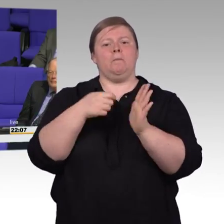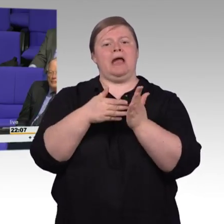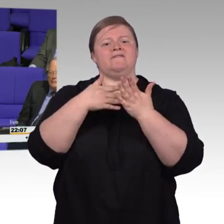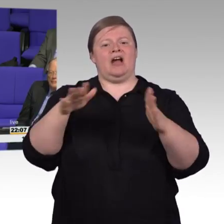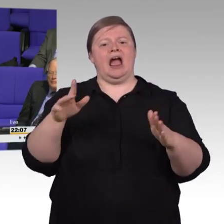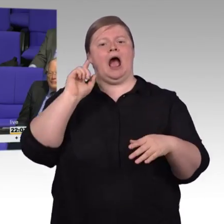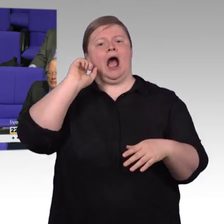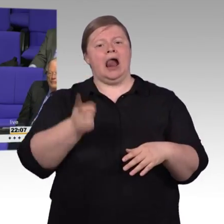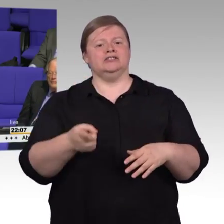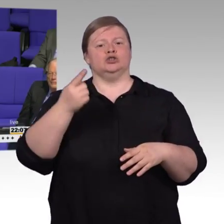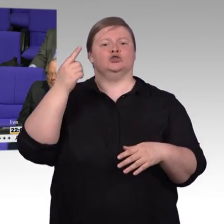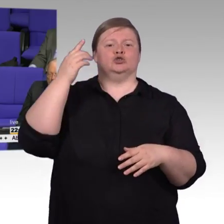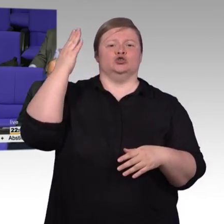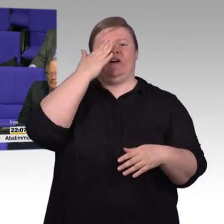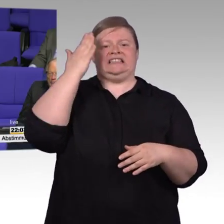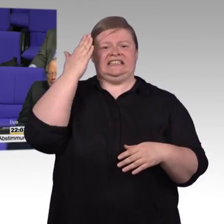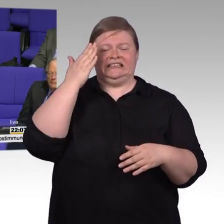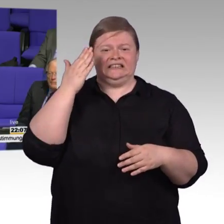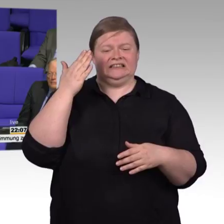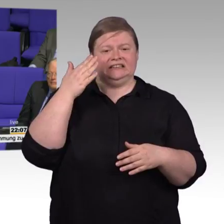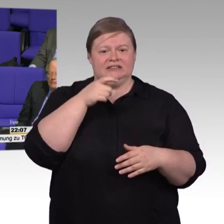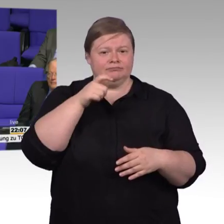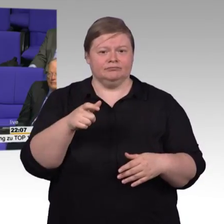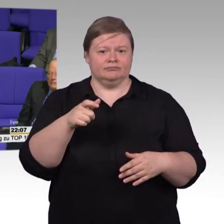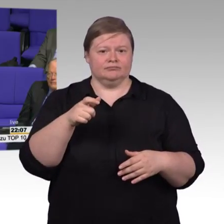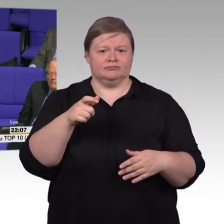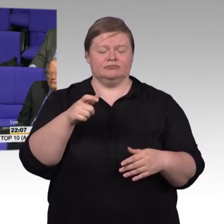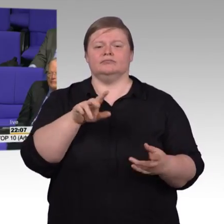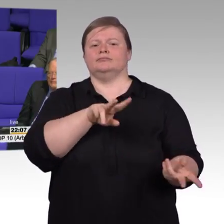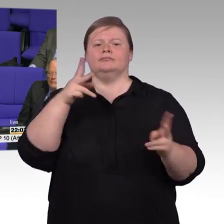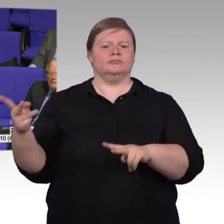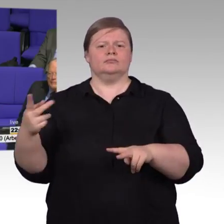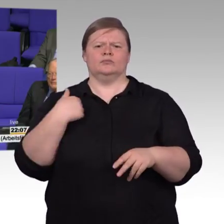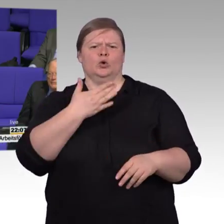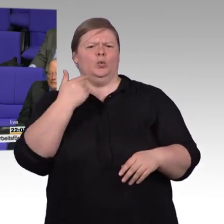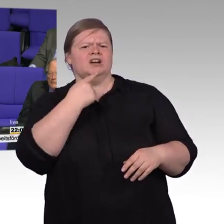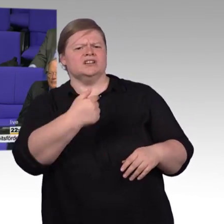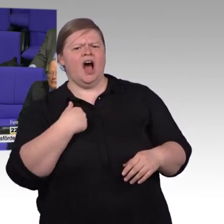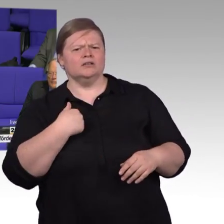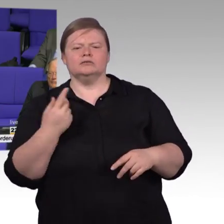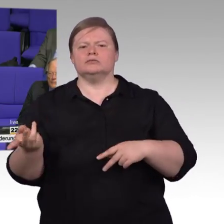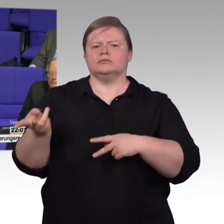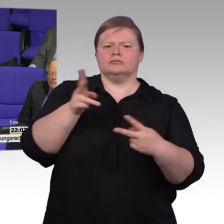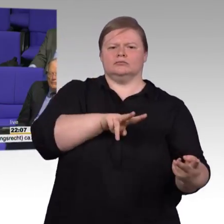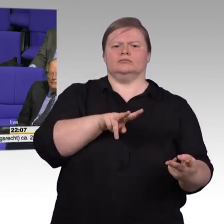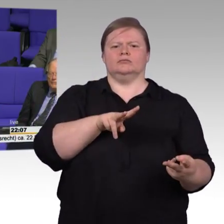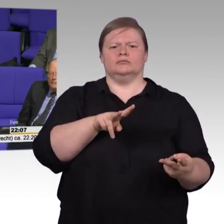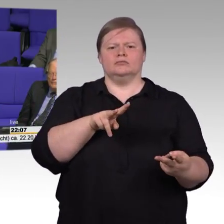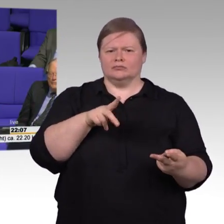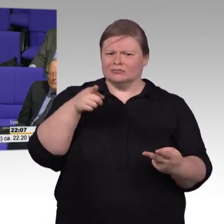wildes Potpourri verschiedenster Regelungen drin ist, auch Maßnahmen zur Arbeitsförderung? Und dass ich es explizit als Schwachsinn